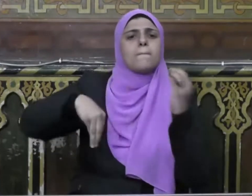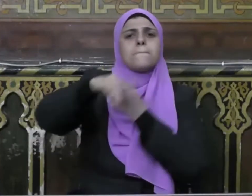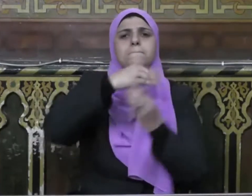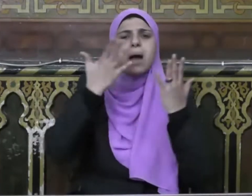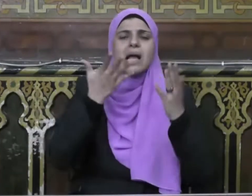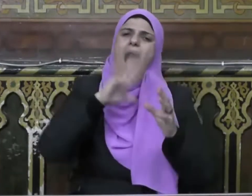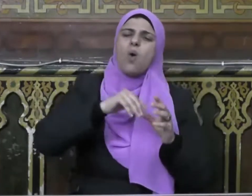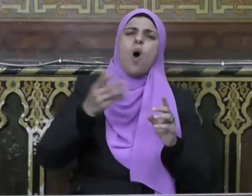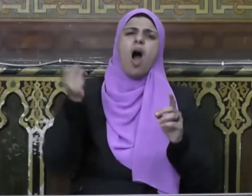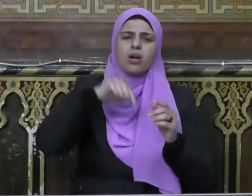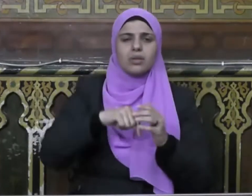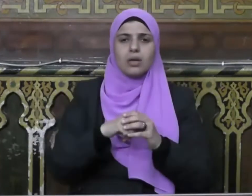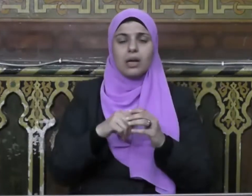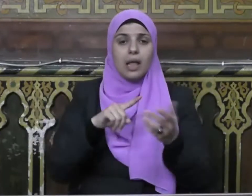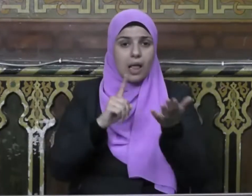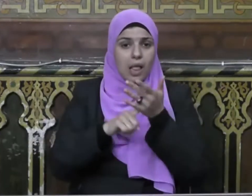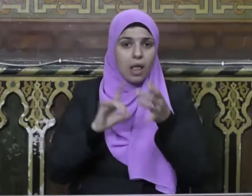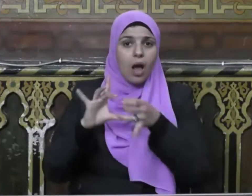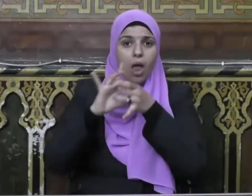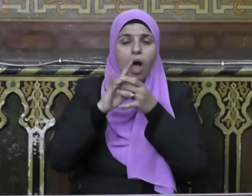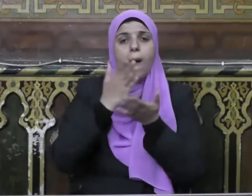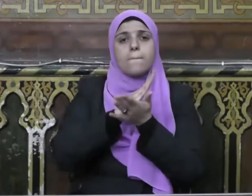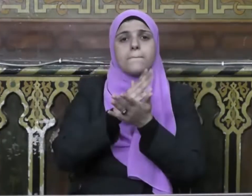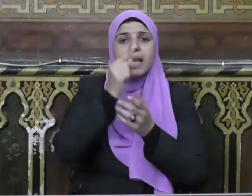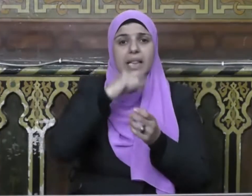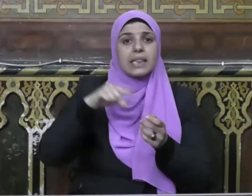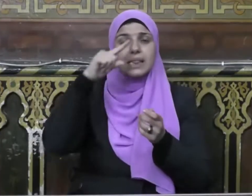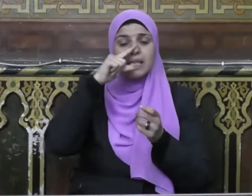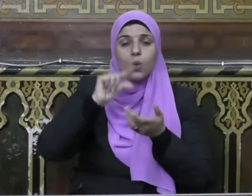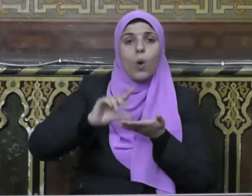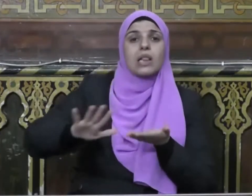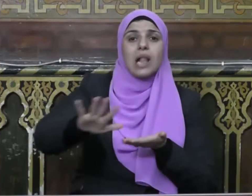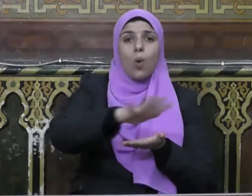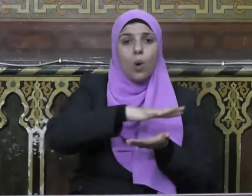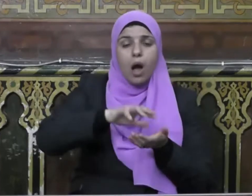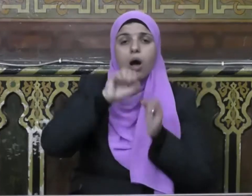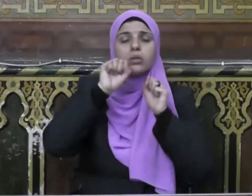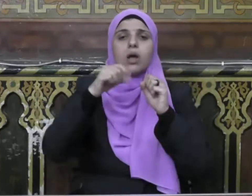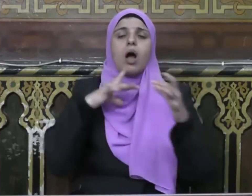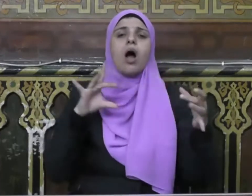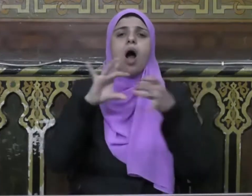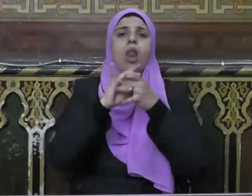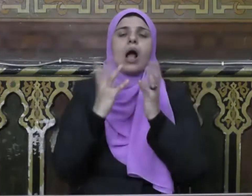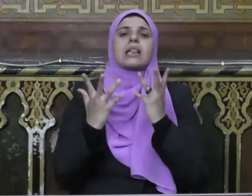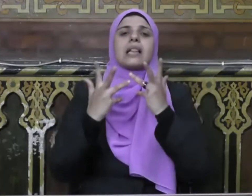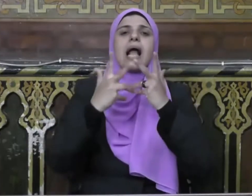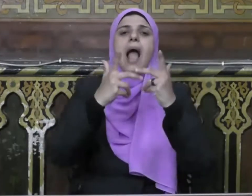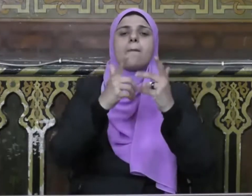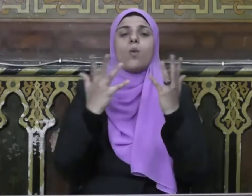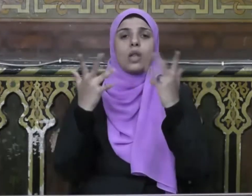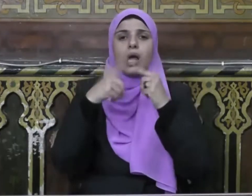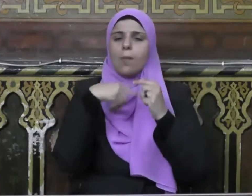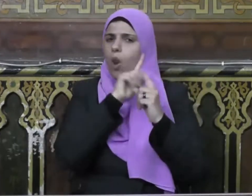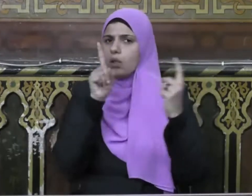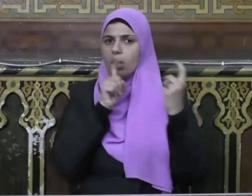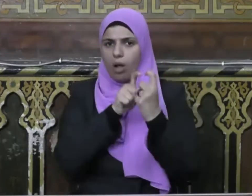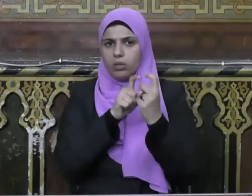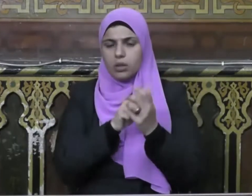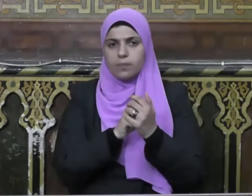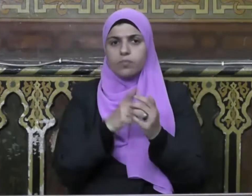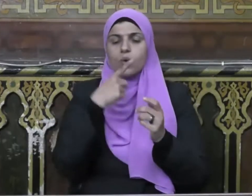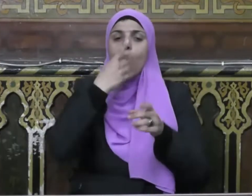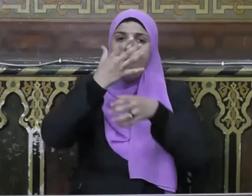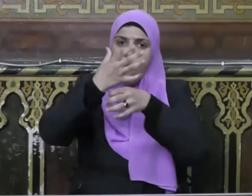مكة أو أشد إن العلاقة بين الدين والدولة علاقة تكامل لا